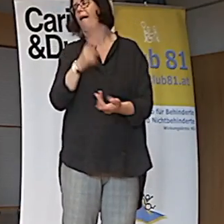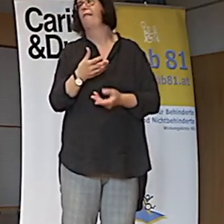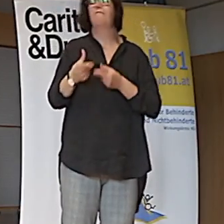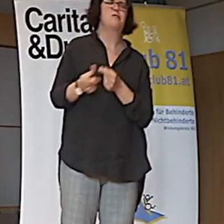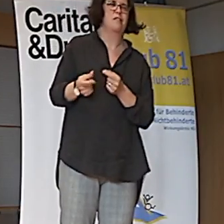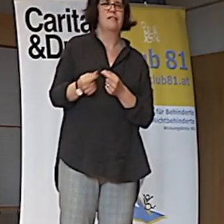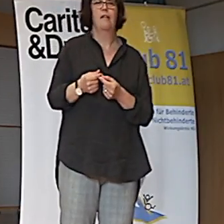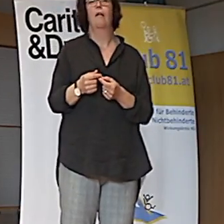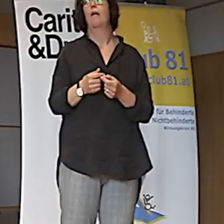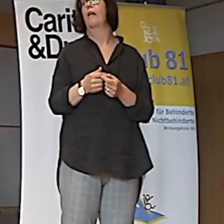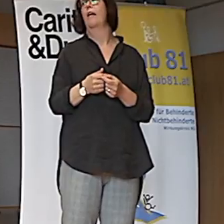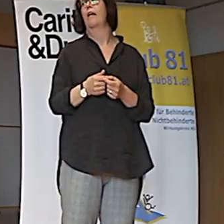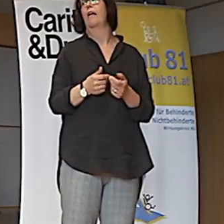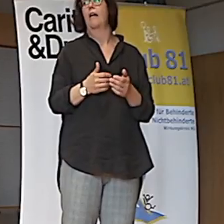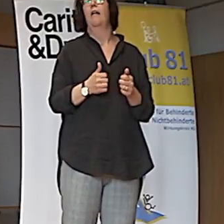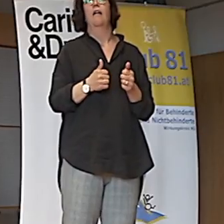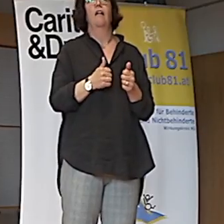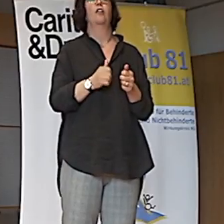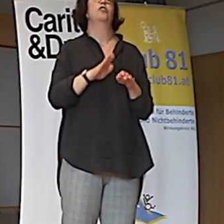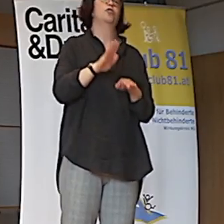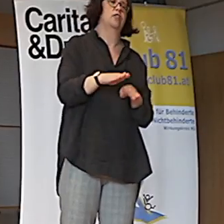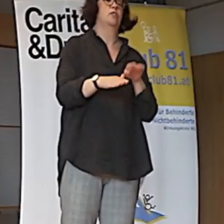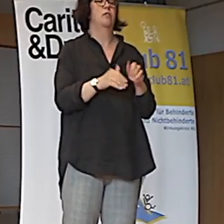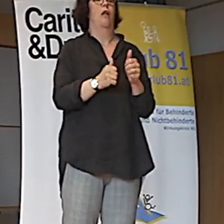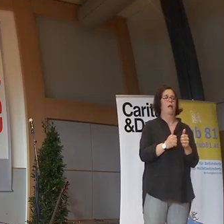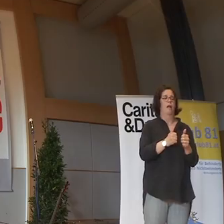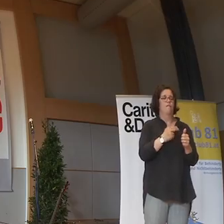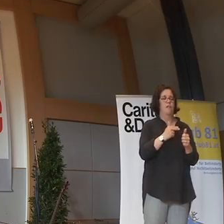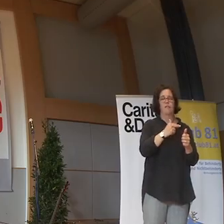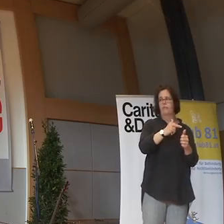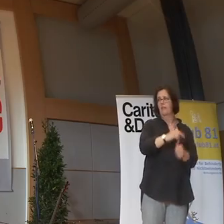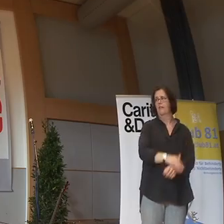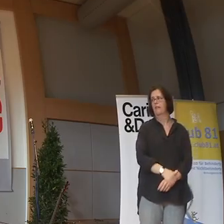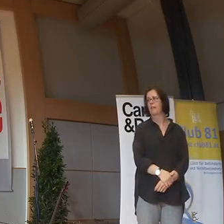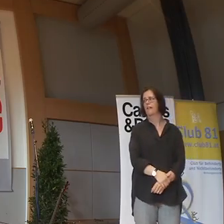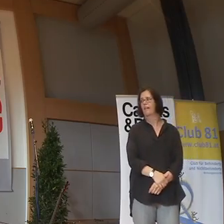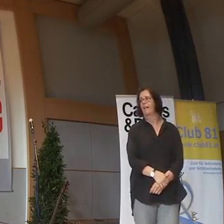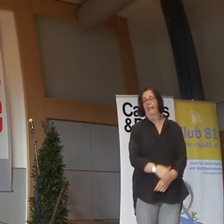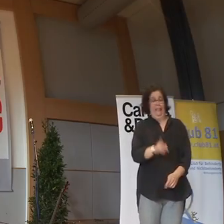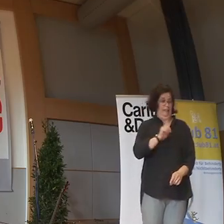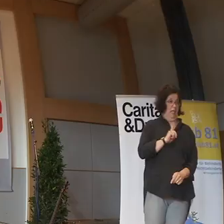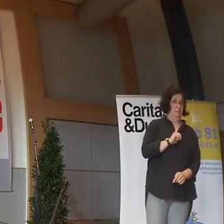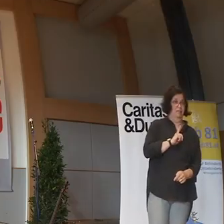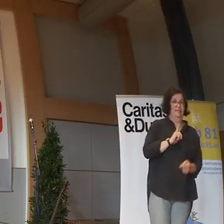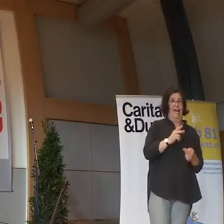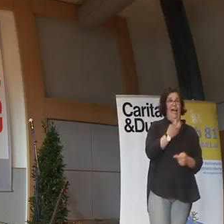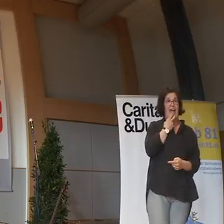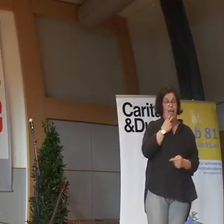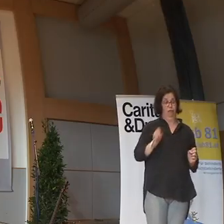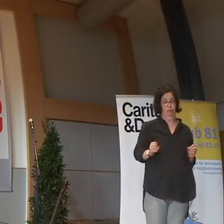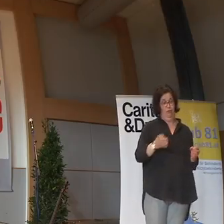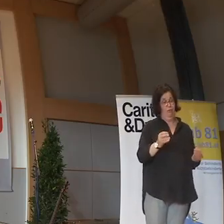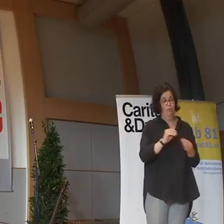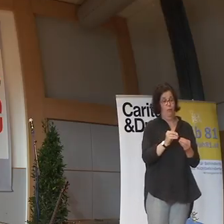Und es geht so immer. Im Schritttempo-Vorderhaus. Jetzt ist das ein Problem für Elektro-Wallstück-Vorderhaus.